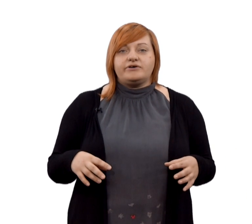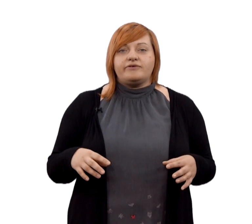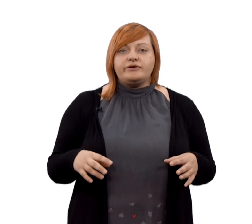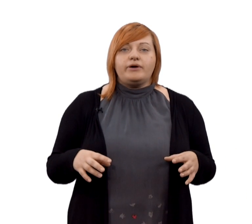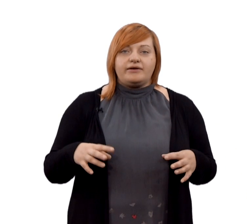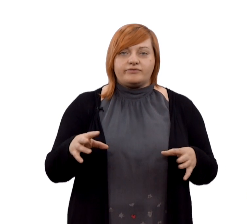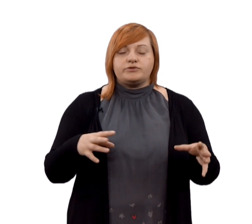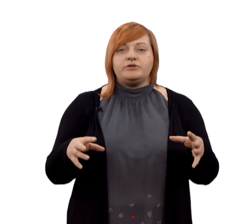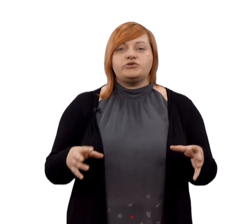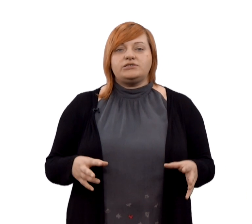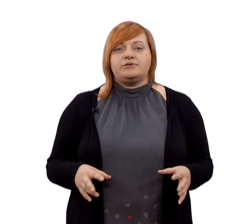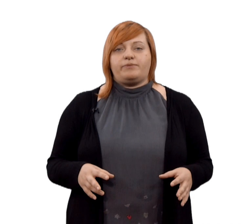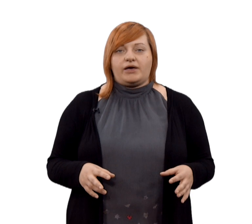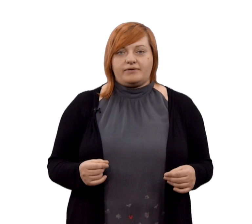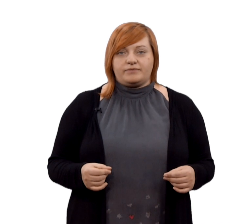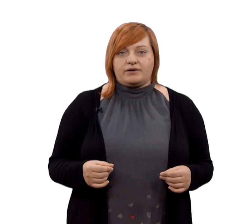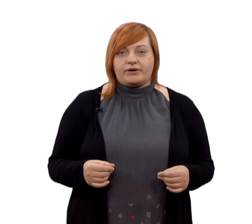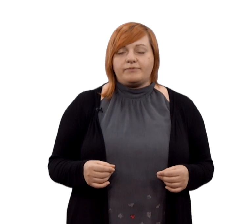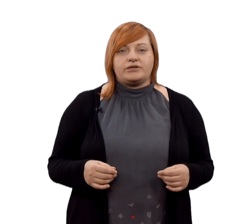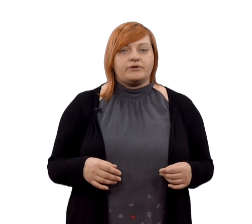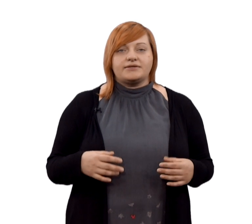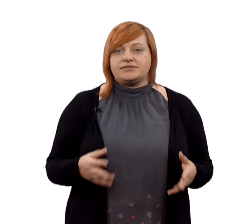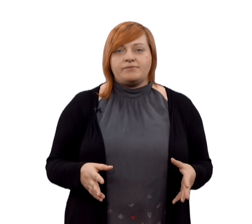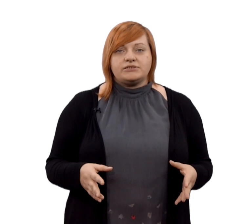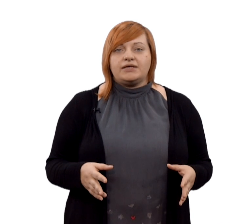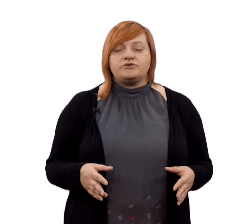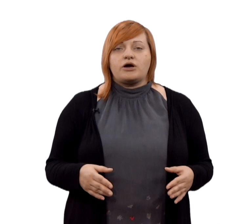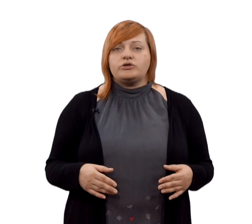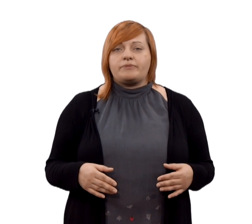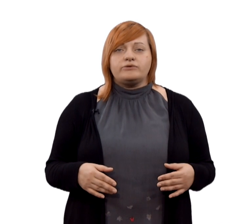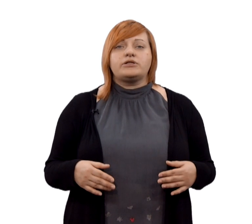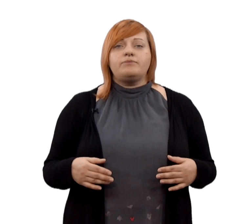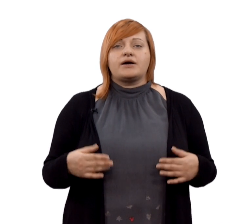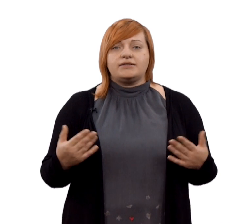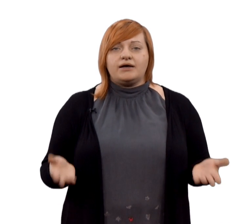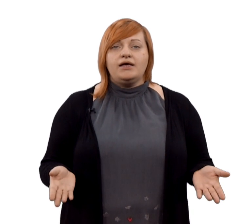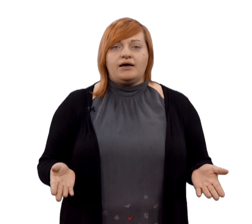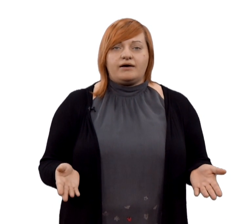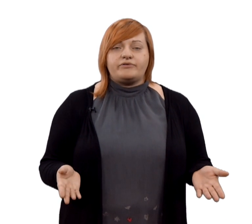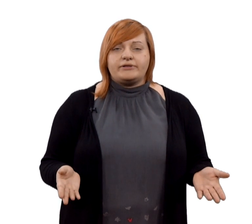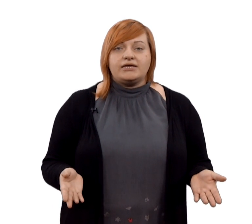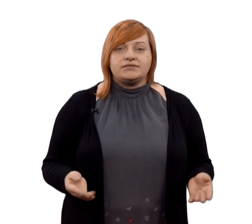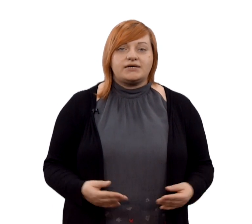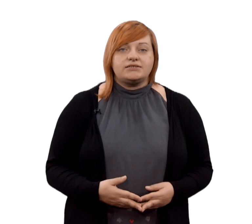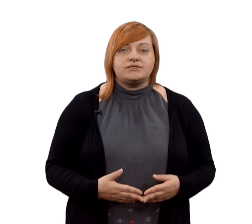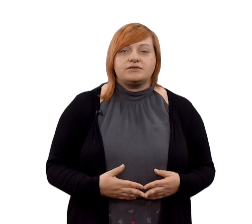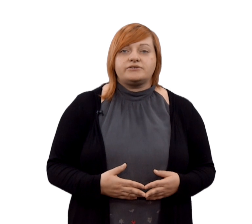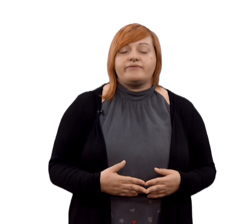выборе между этими тремя параметрами, когда сами создаете какой-то продукт, либо когда выполняете заказ своего